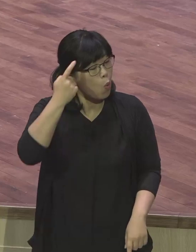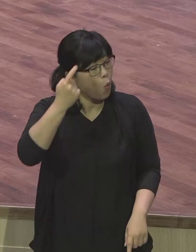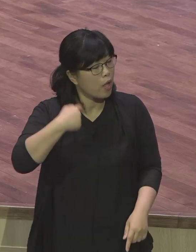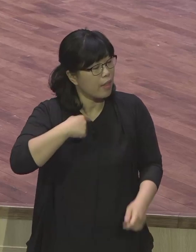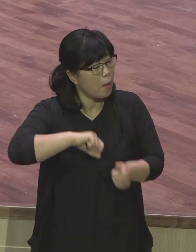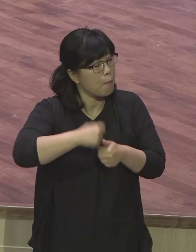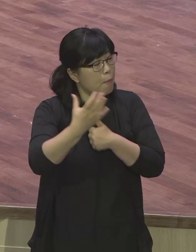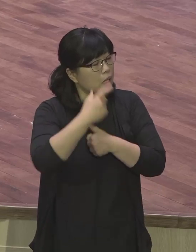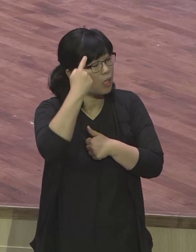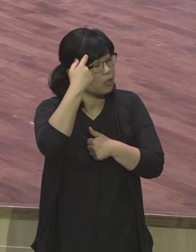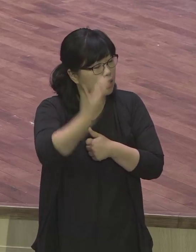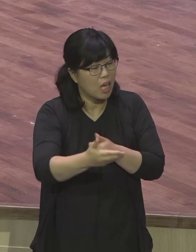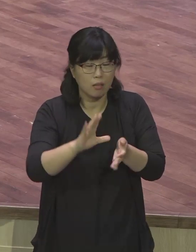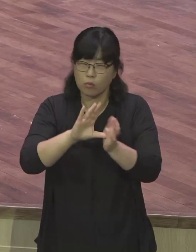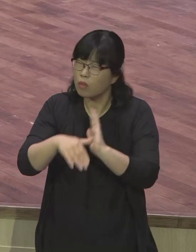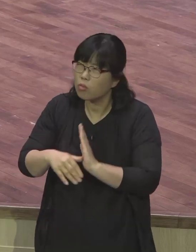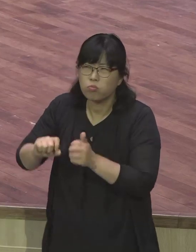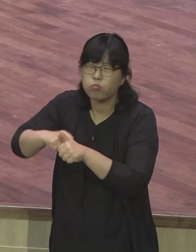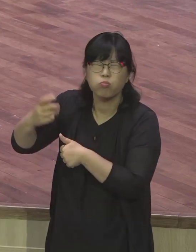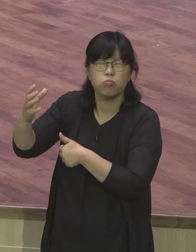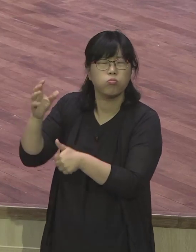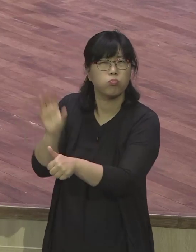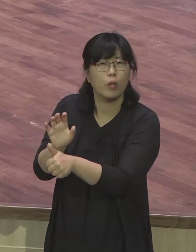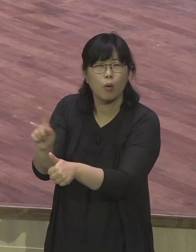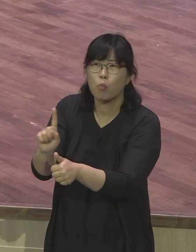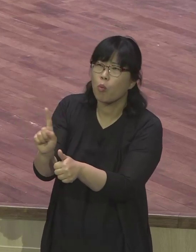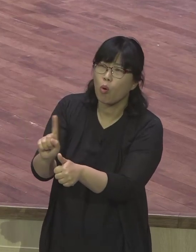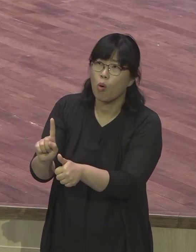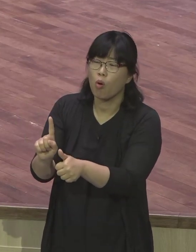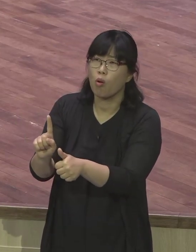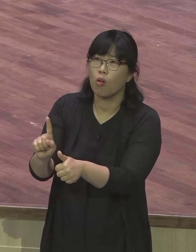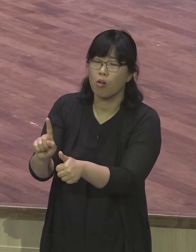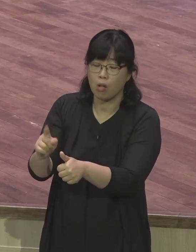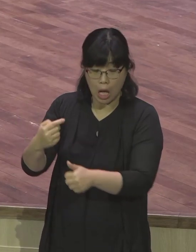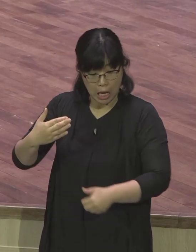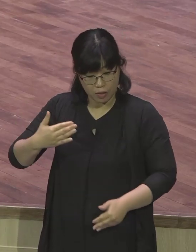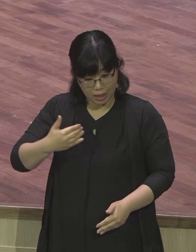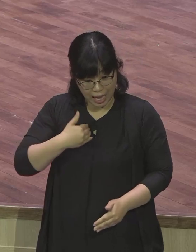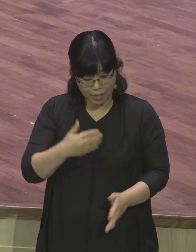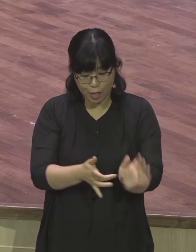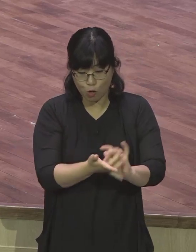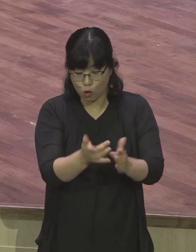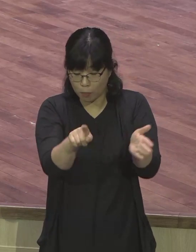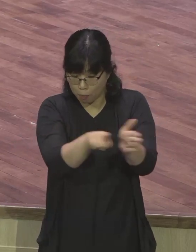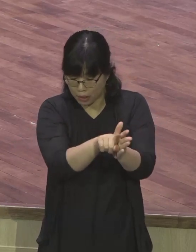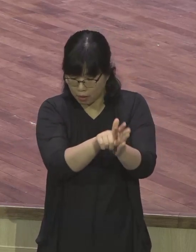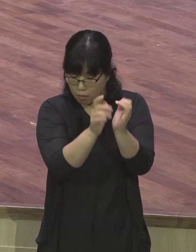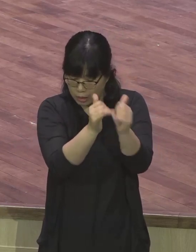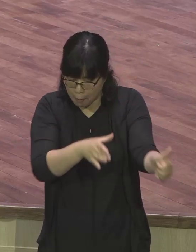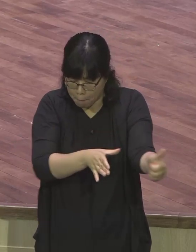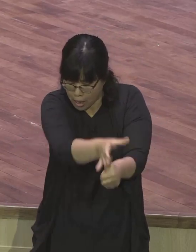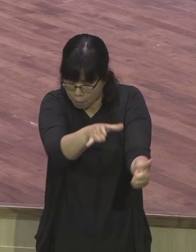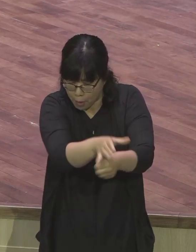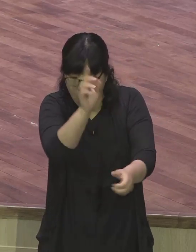사람들을 박해하는 것이 하나님께 최고의 영광을 돌리는 것이라고 생각했기 때문인 것입니다